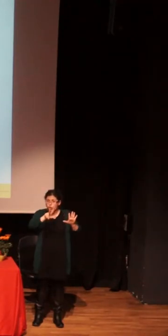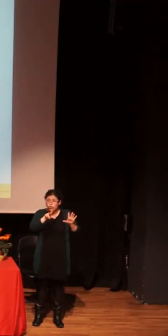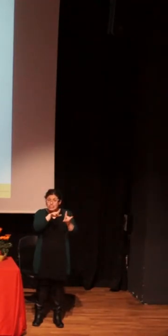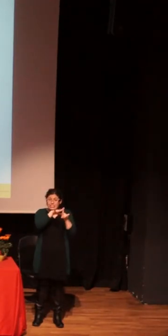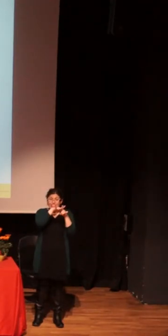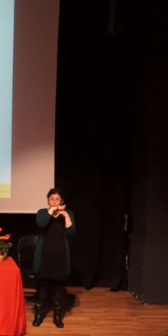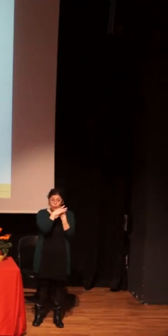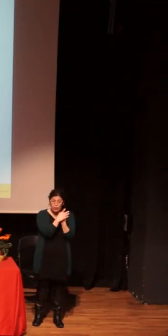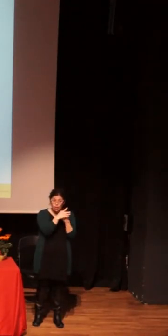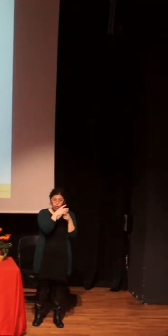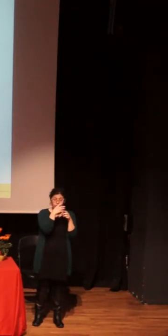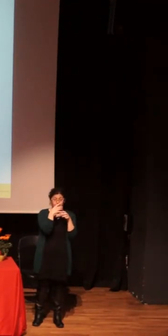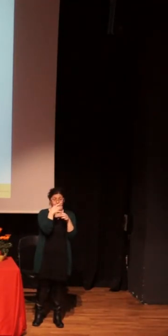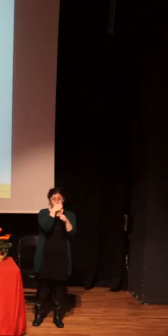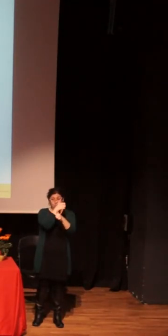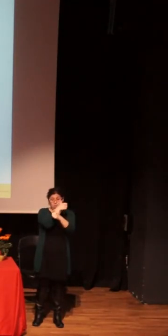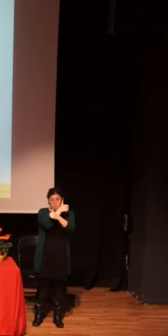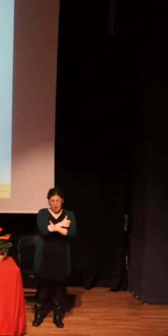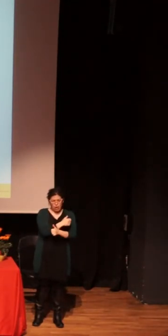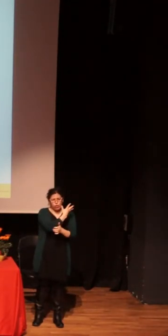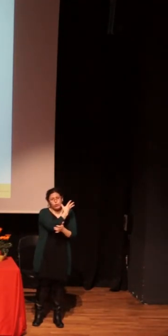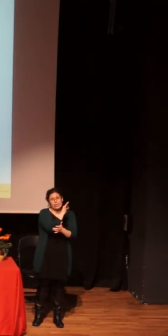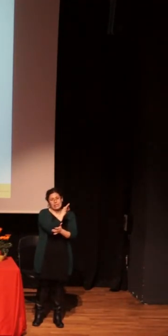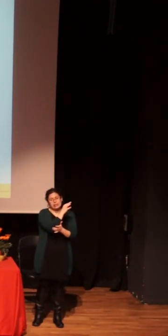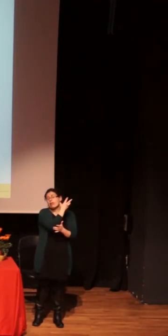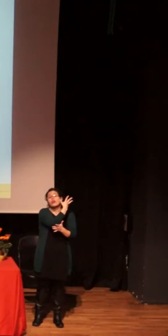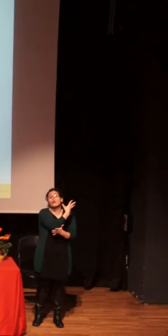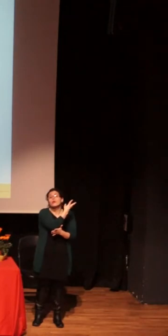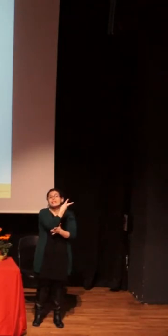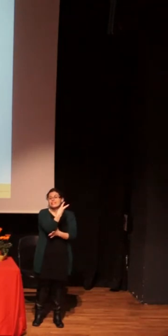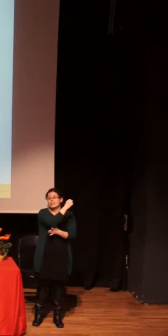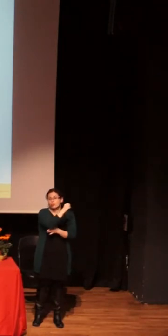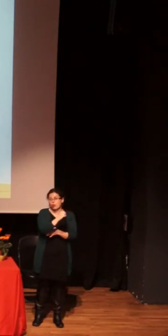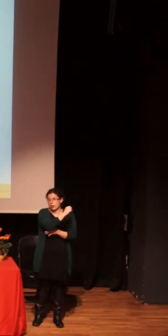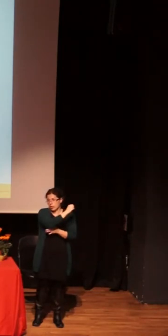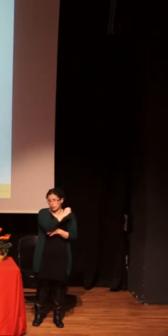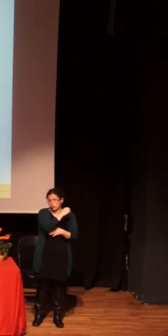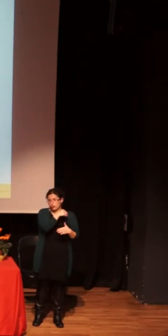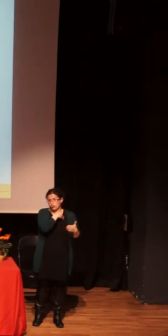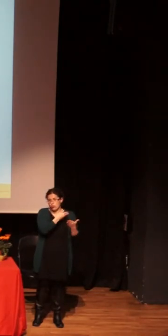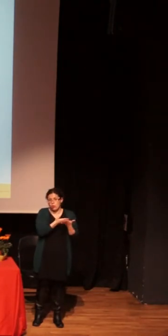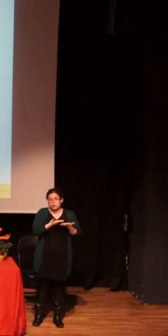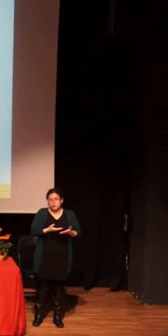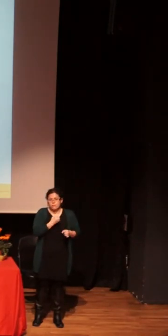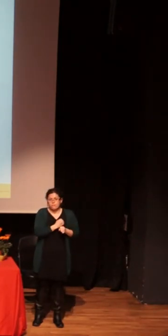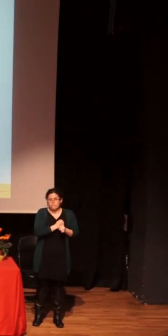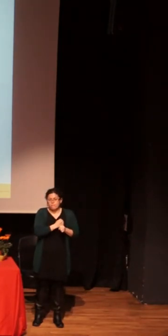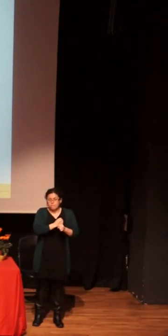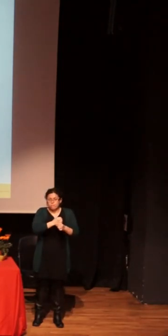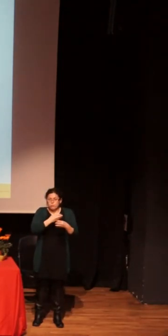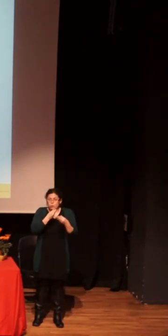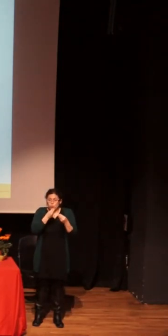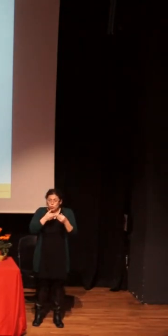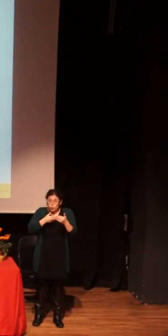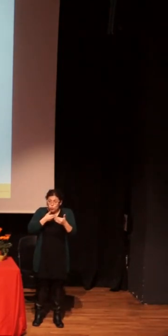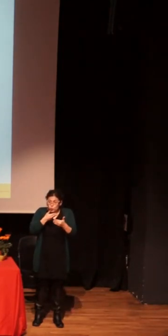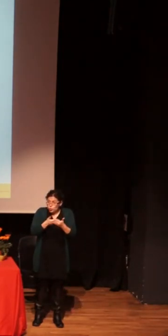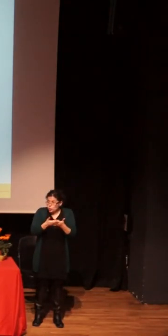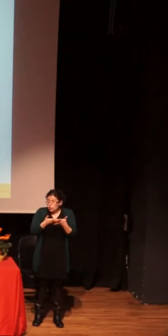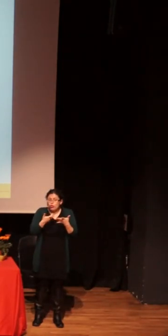personas con VIH estaba en el 53% y hemos bajado muchísimo. Lo que nos están contando es el Plan Nacional del SIDA como un gran